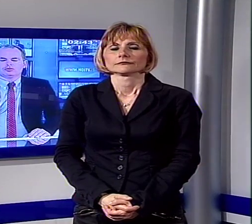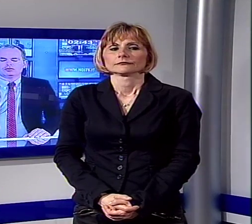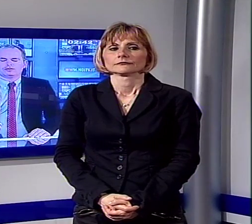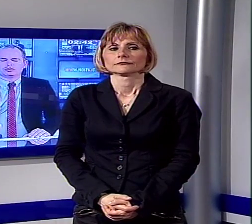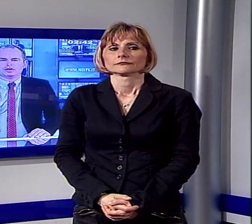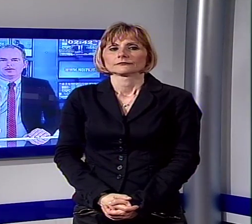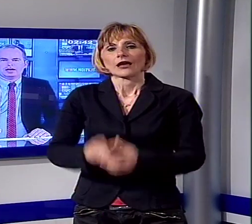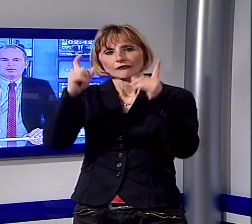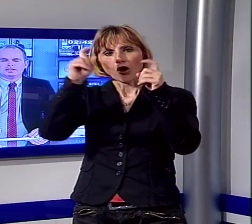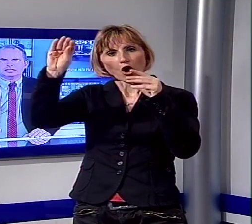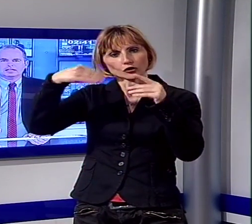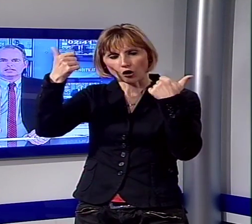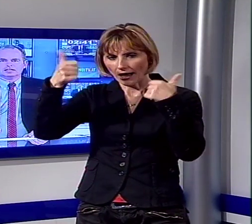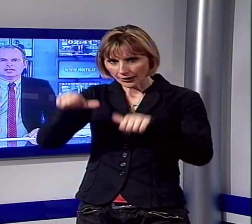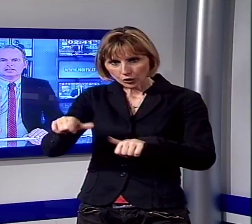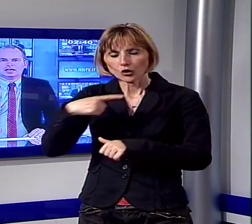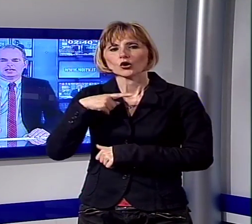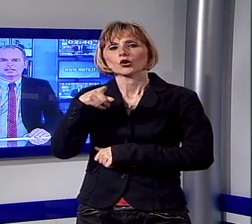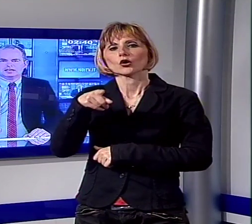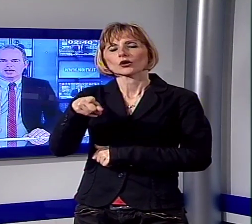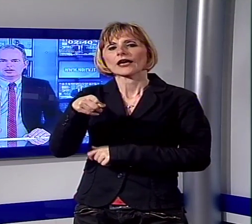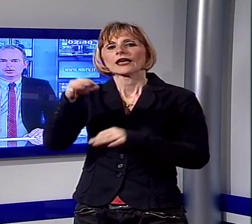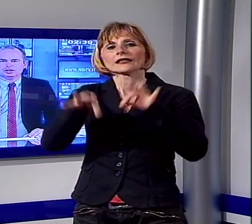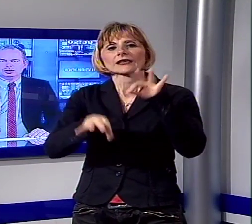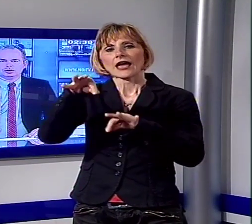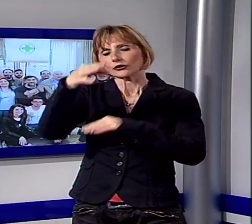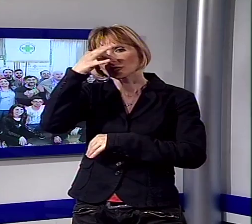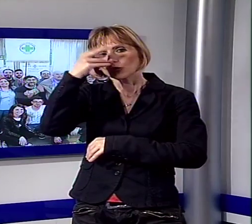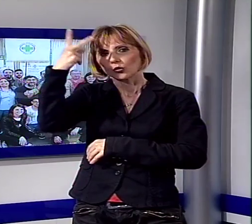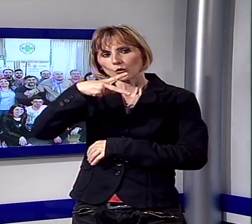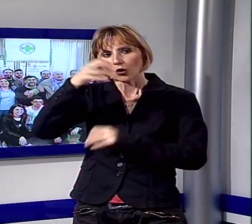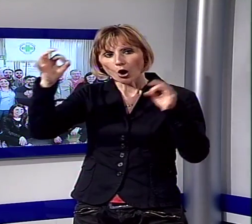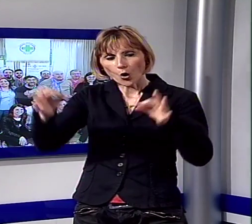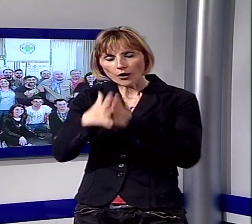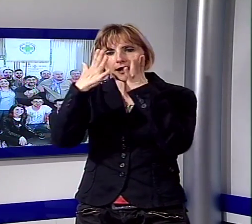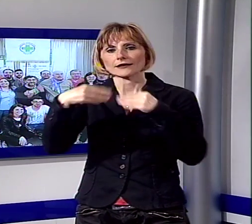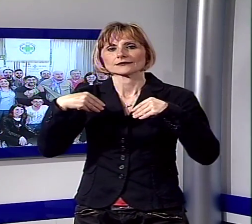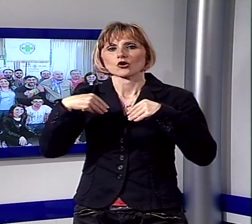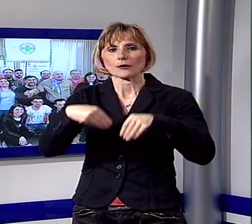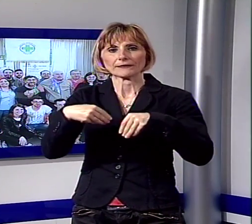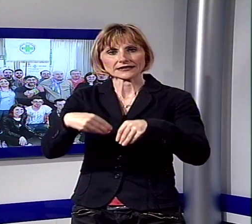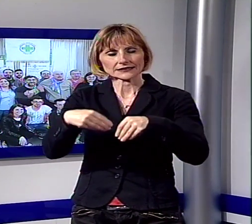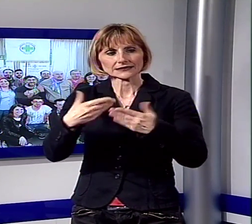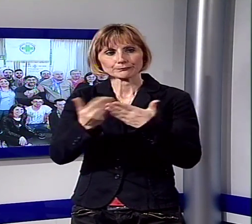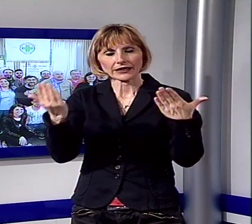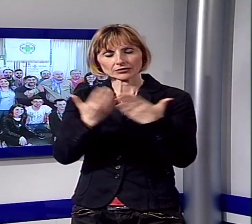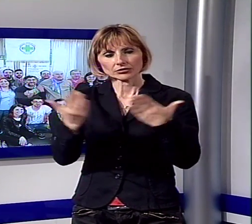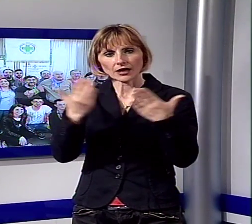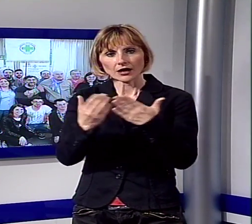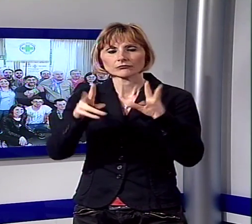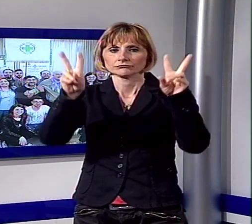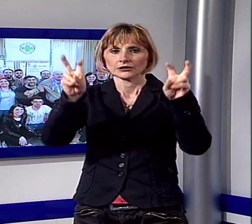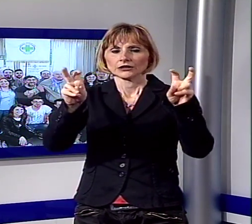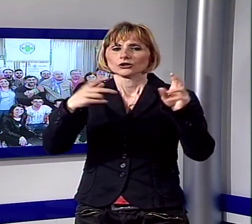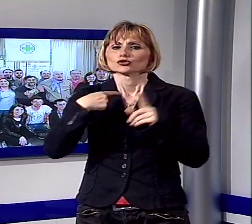Di nuovo una fotografia, questa è stata scattata al teatro del Giglio di Lucca in occasione della presentazione dello spettacolo. Ti